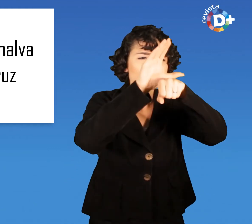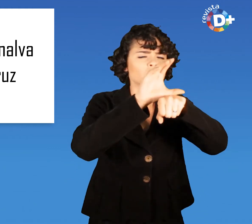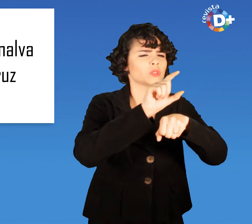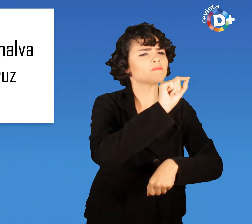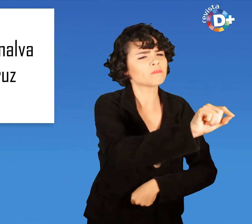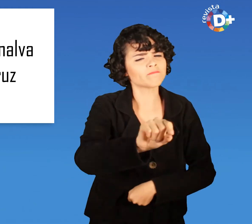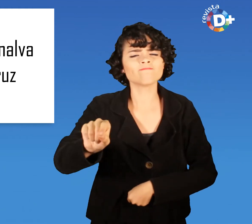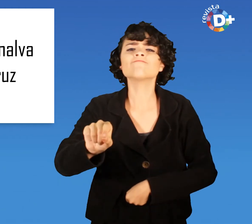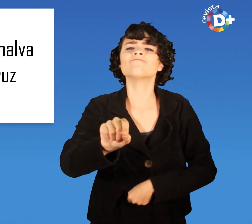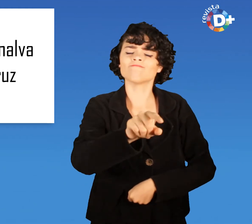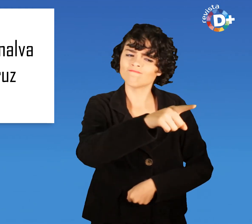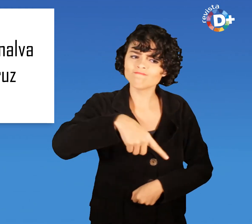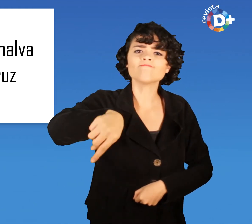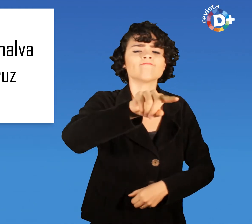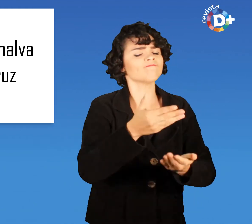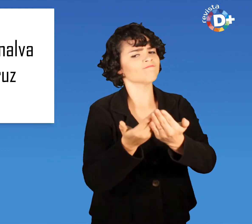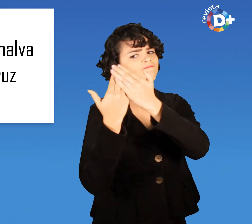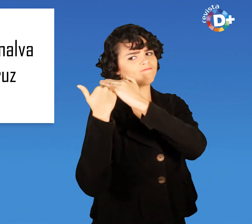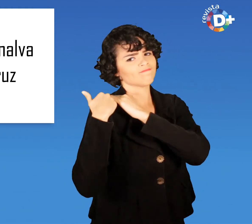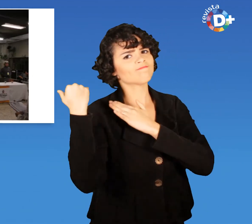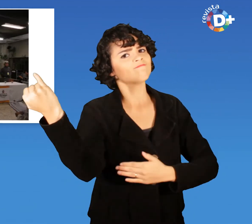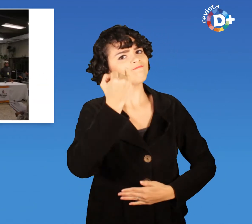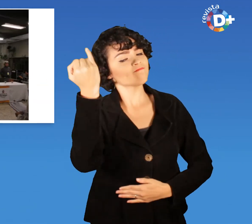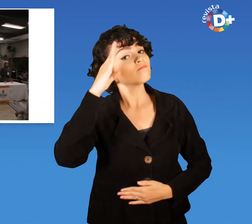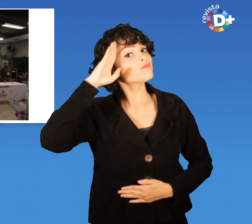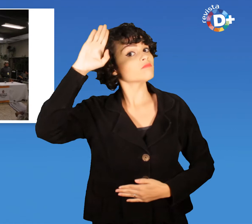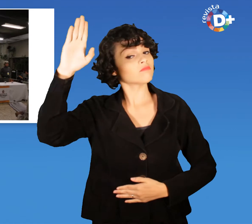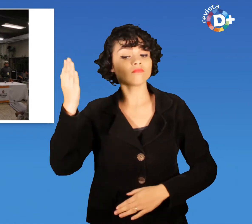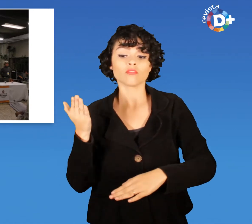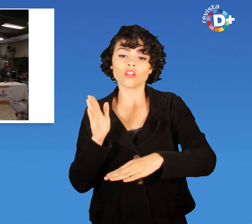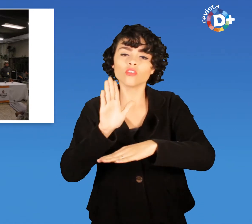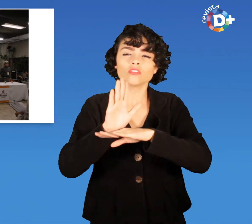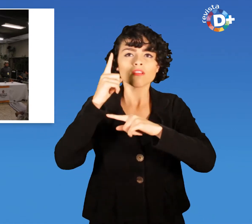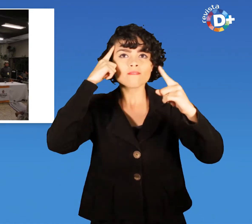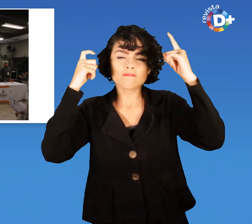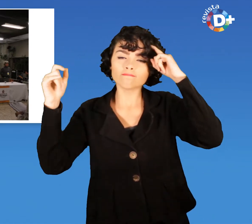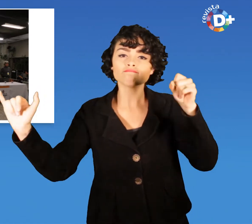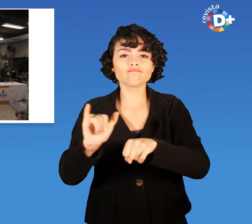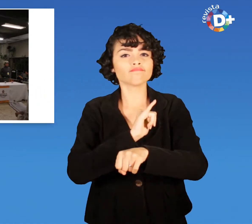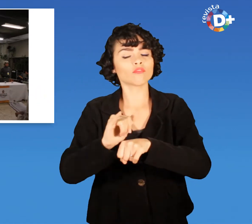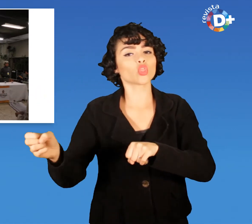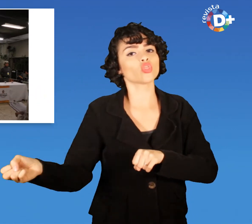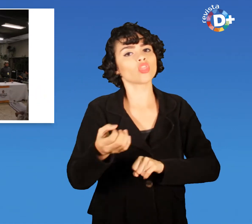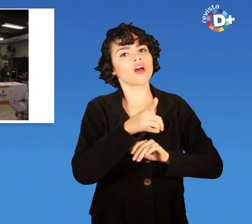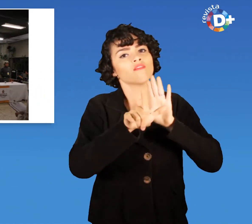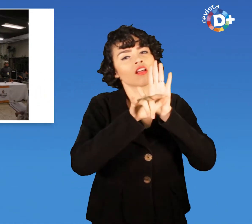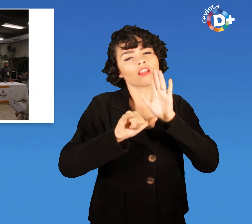fundamental para a construção de políticas públicas que, de fato, atendem à necessidade da